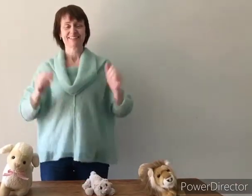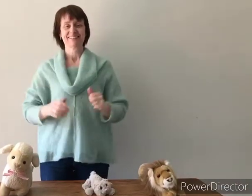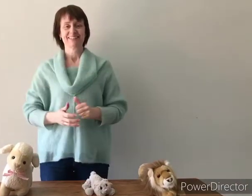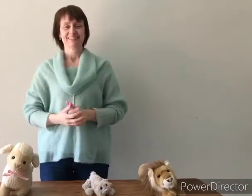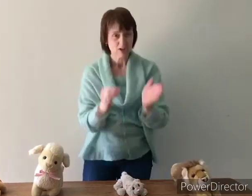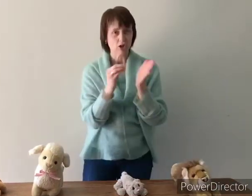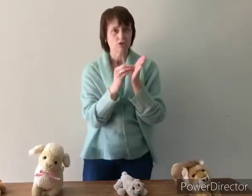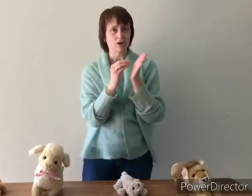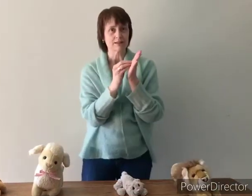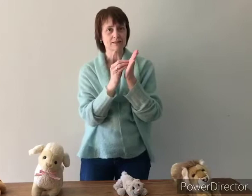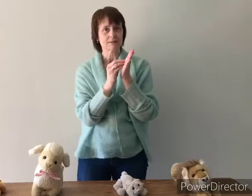Nice.